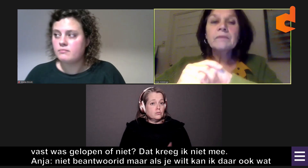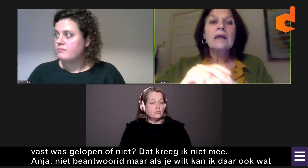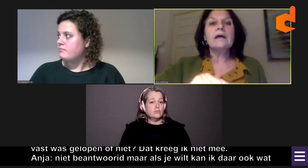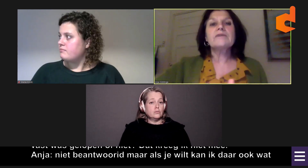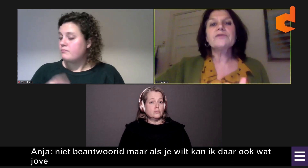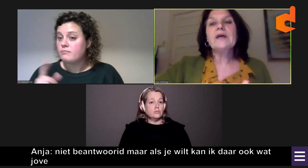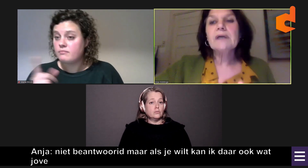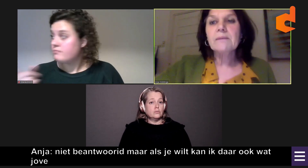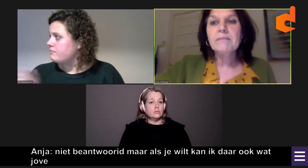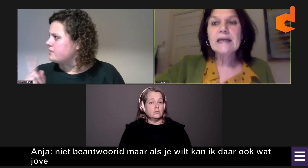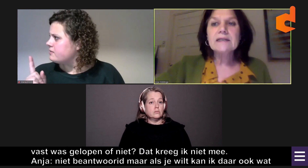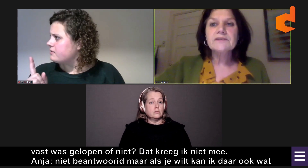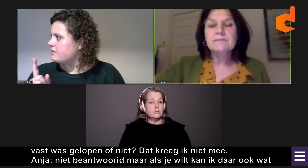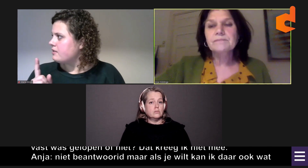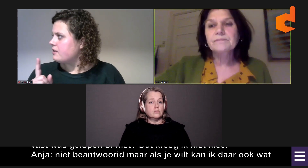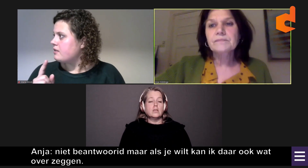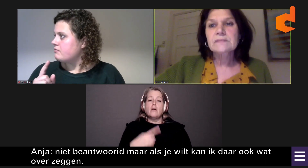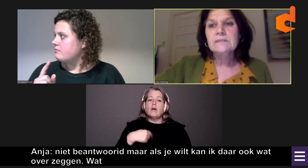Ja, wat we hebben gemerkt...